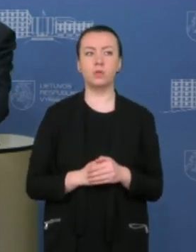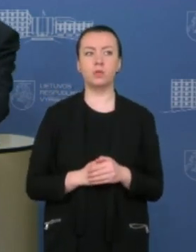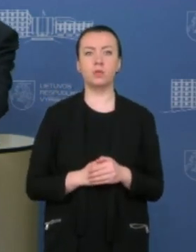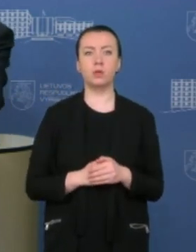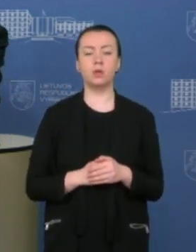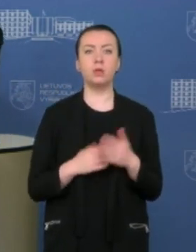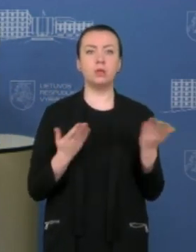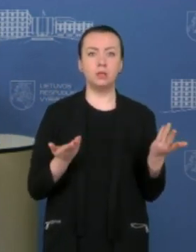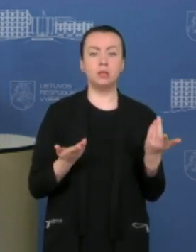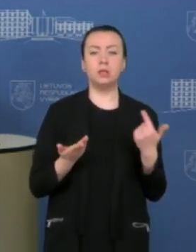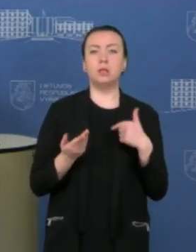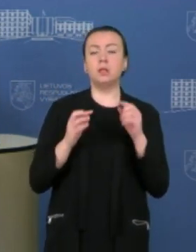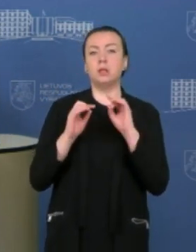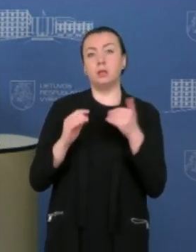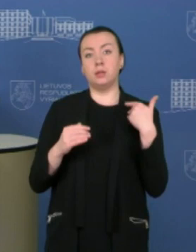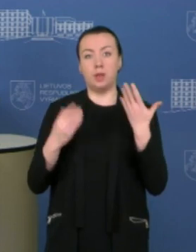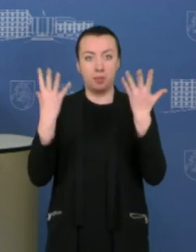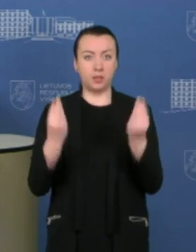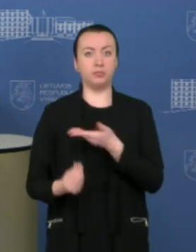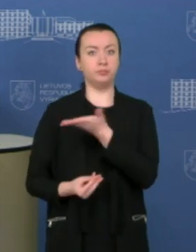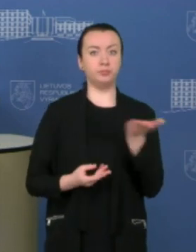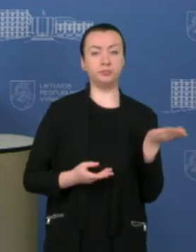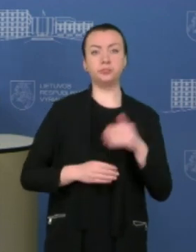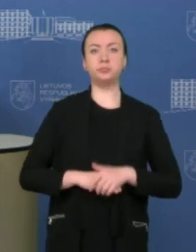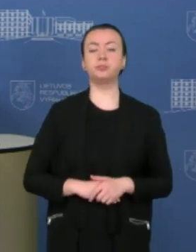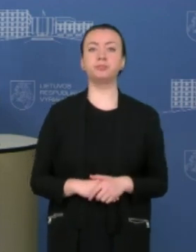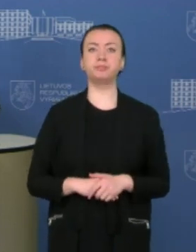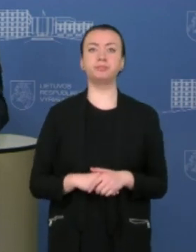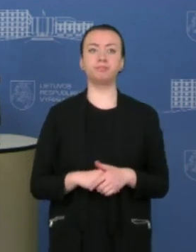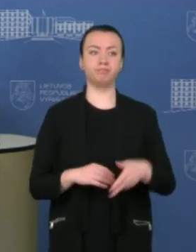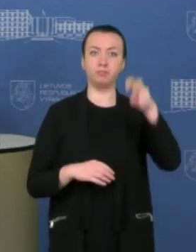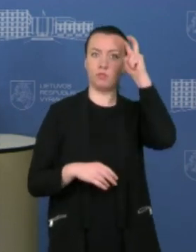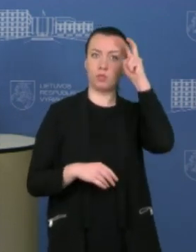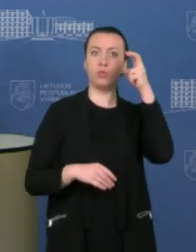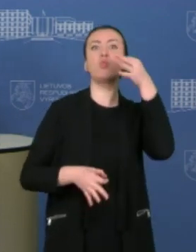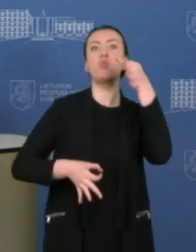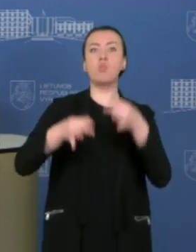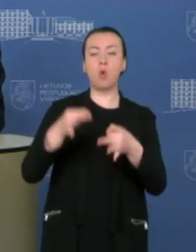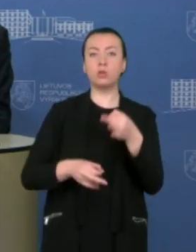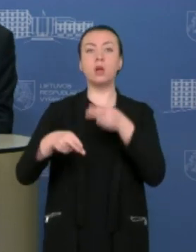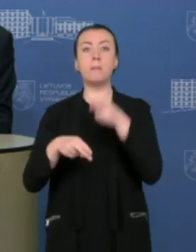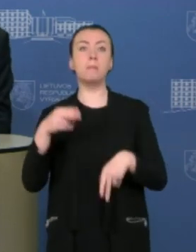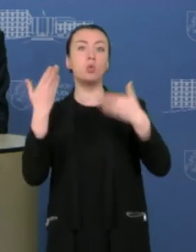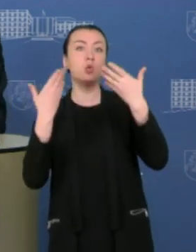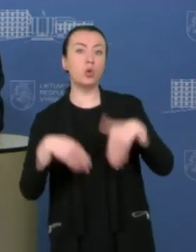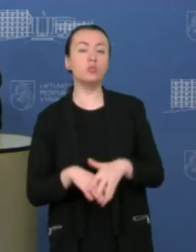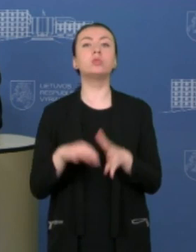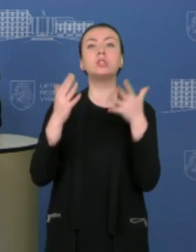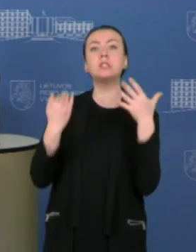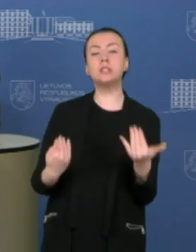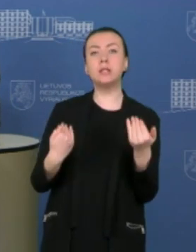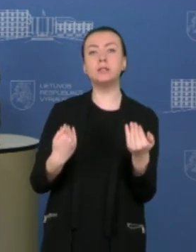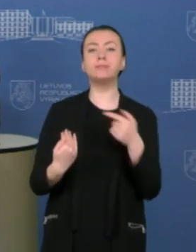Tai labadiena, tiesiai iš Vyriausybės posėdžio. Tai šiandien